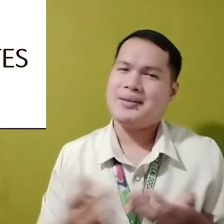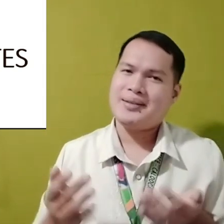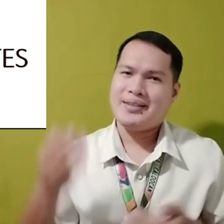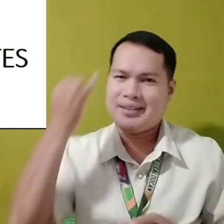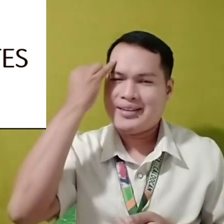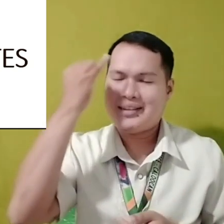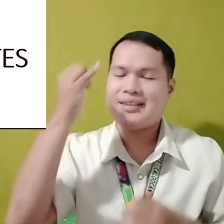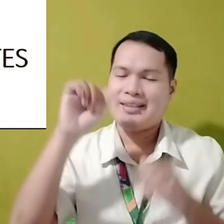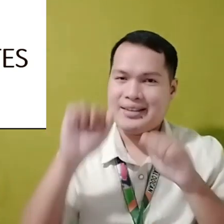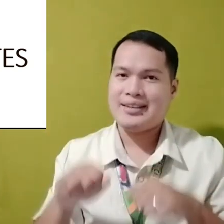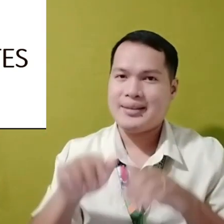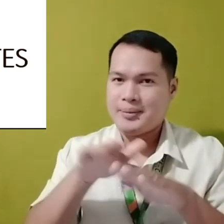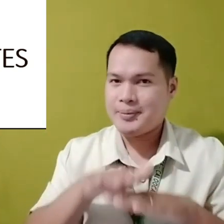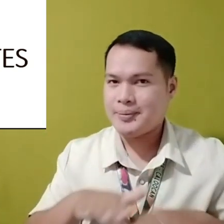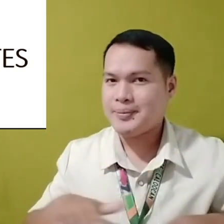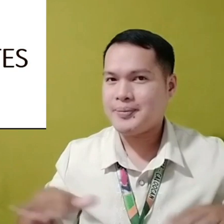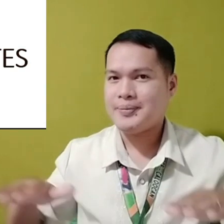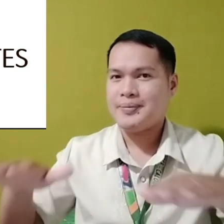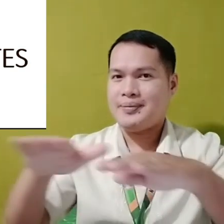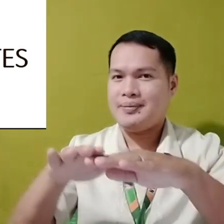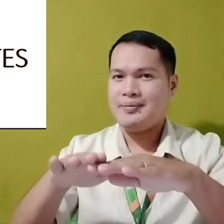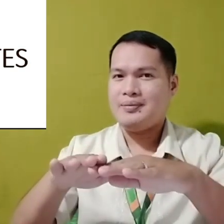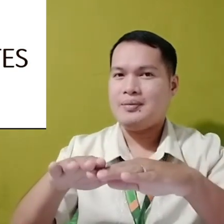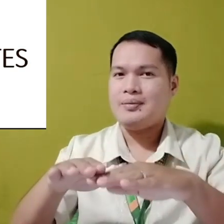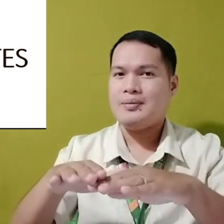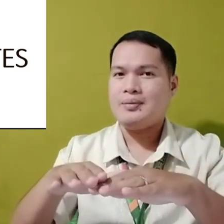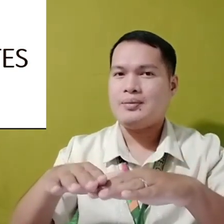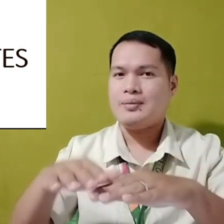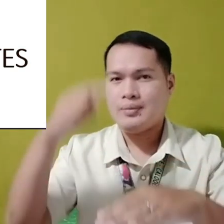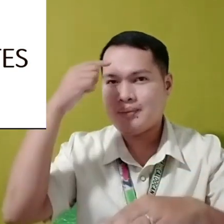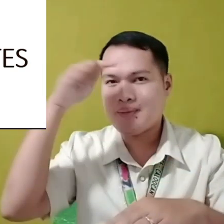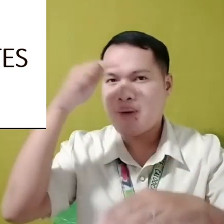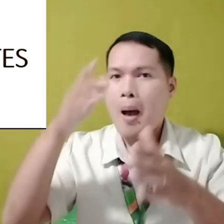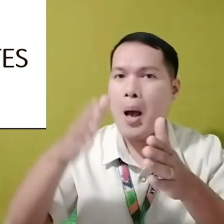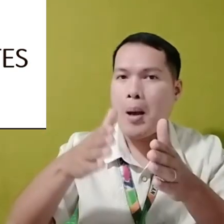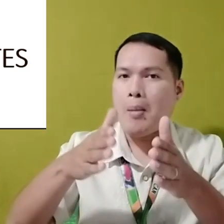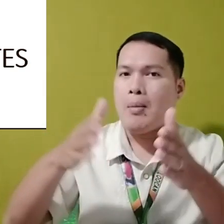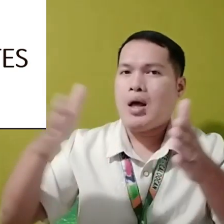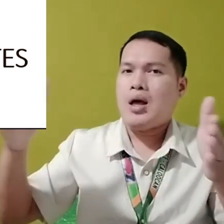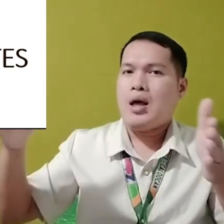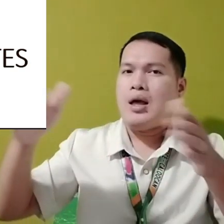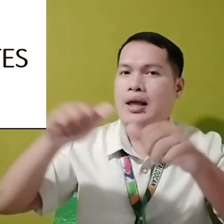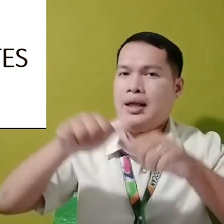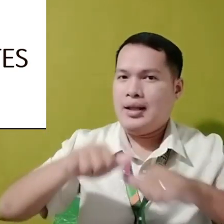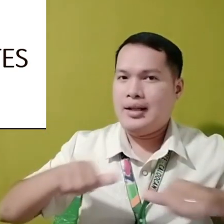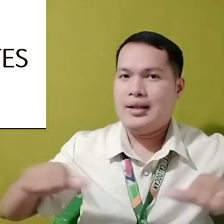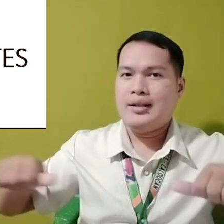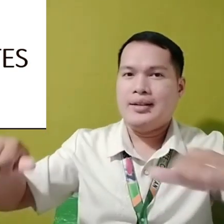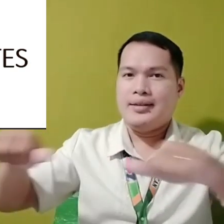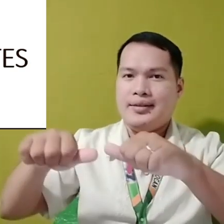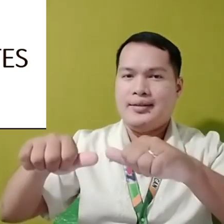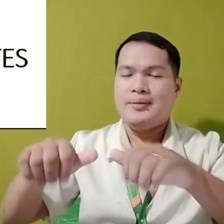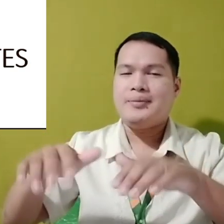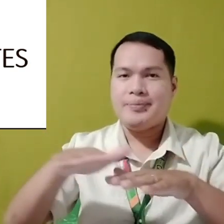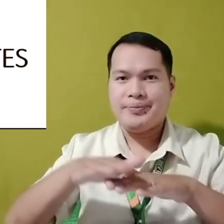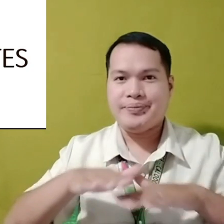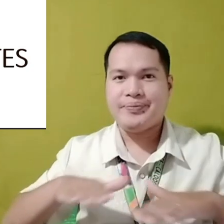Dahil ang idea nito Ay malaking bahagi O malaking